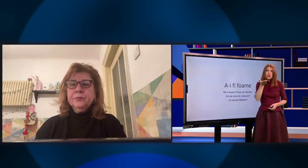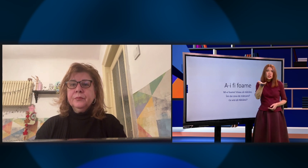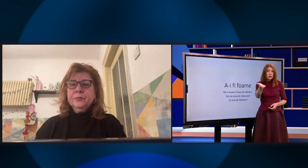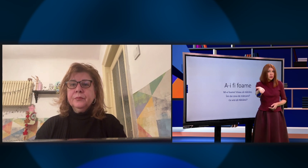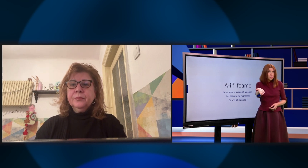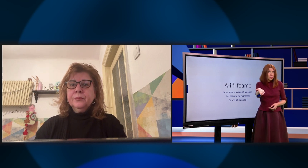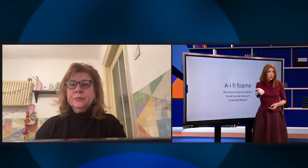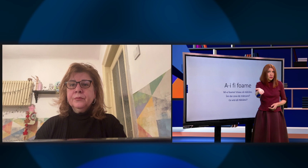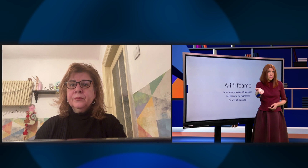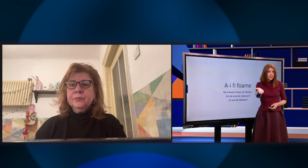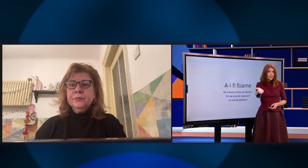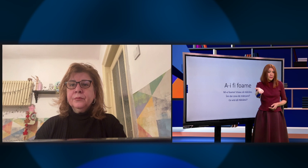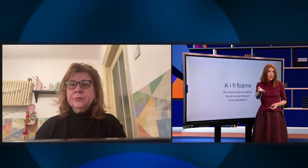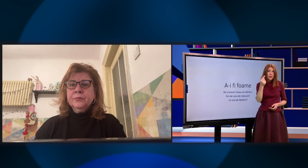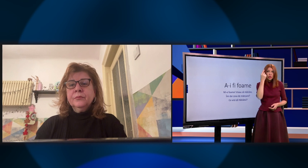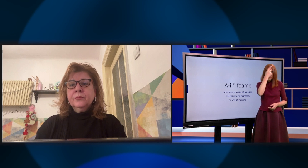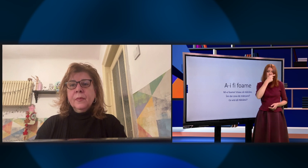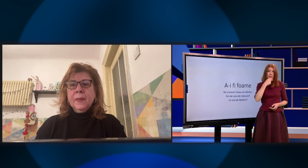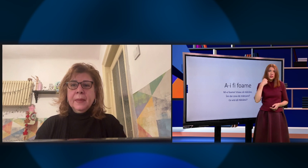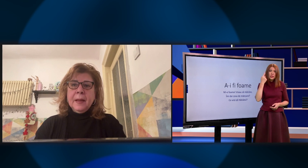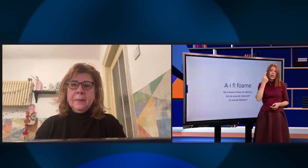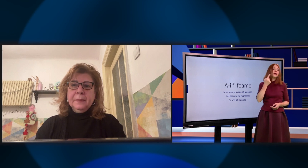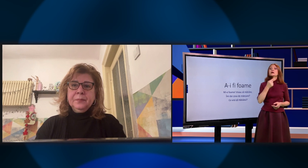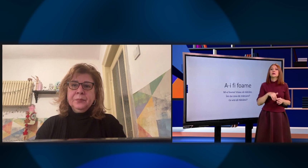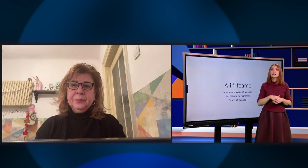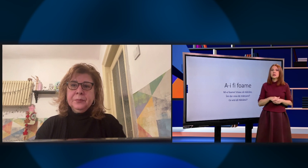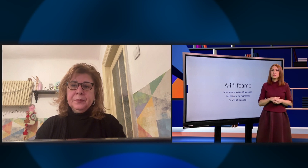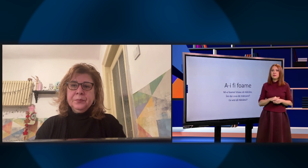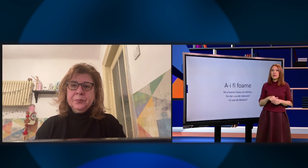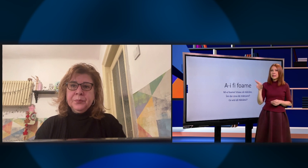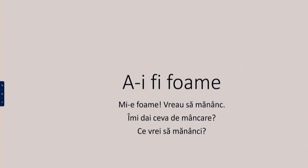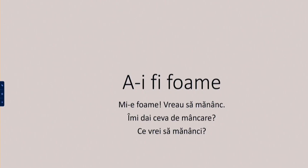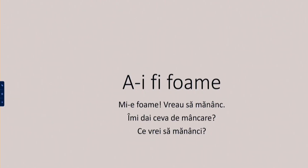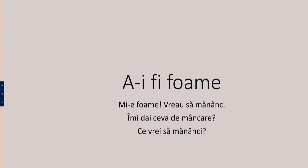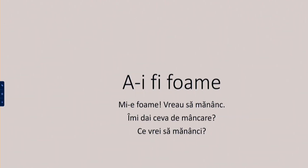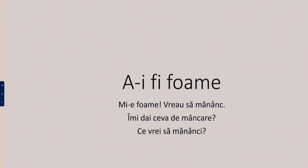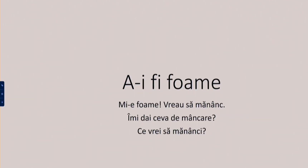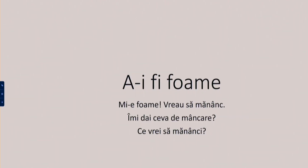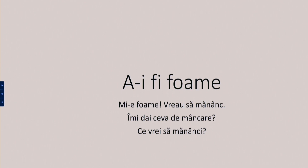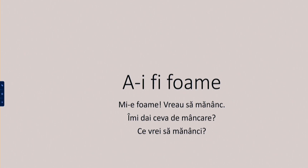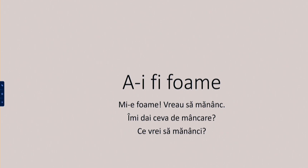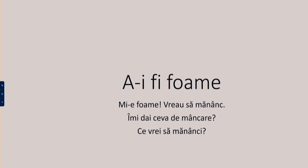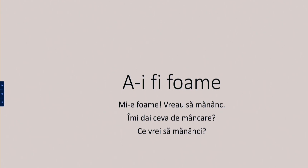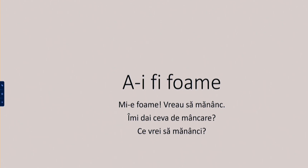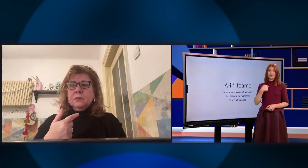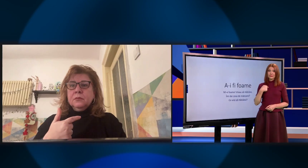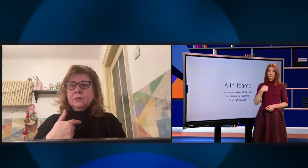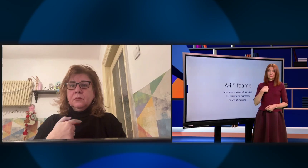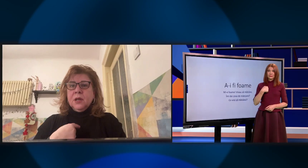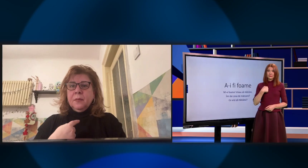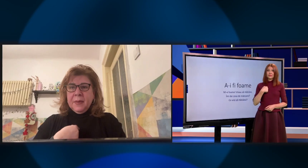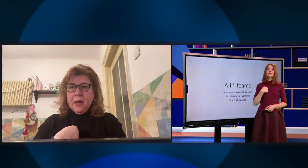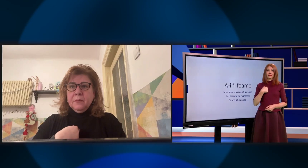mănânci, bine? Și atenție și la mimică. Te rog tu, mie foame.